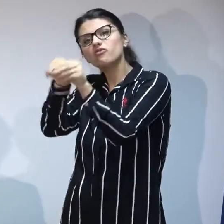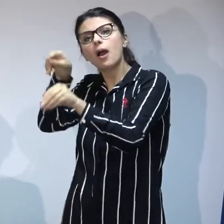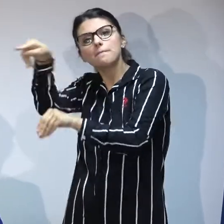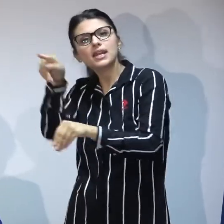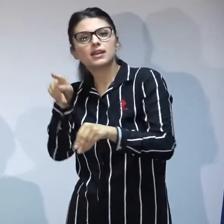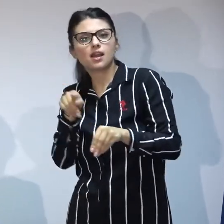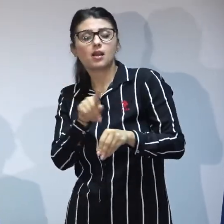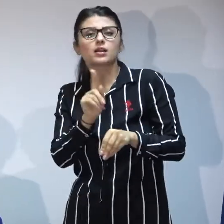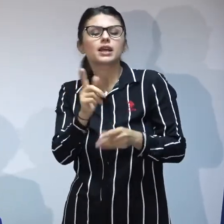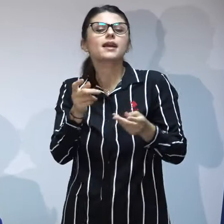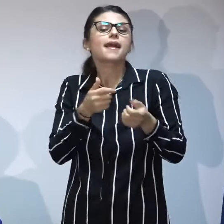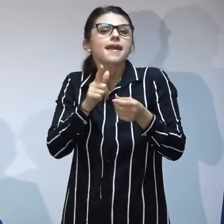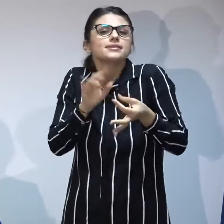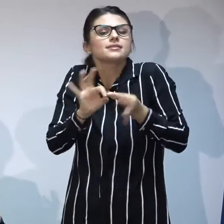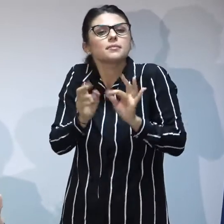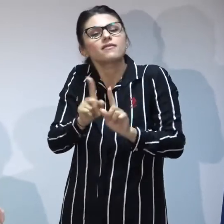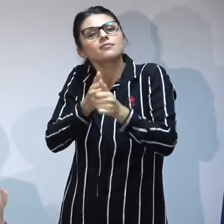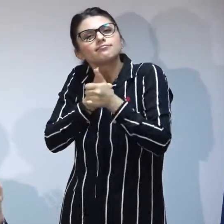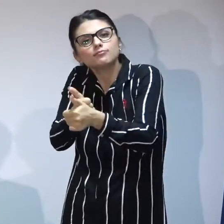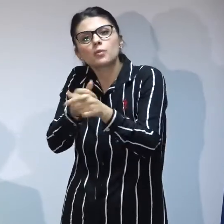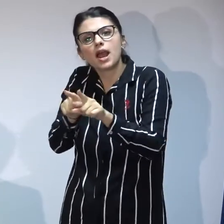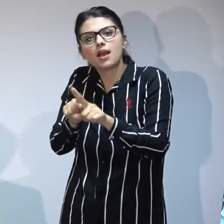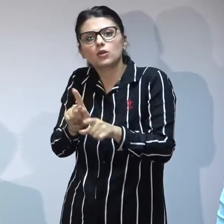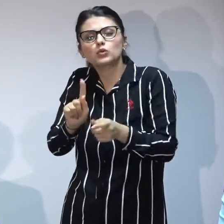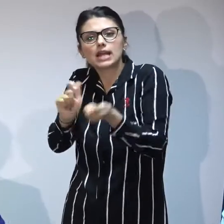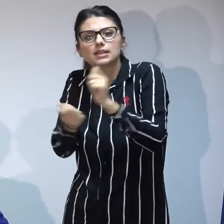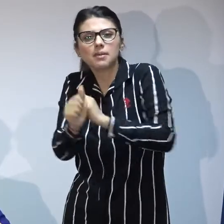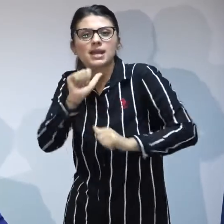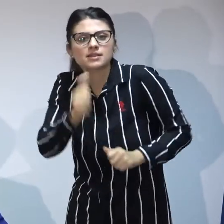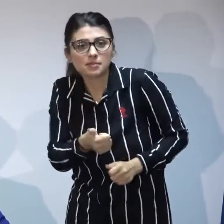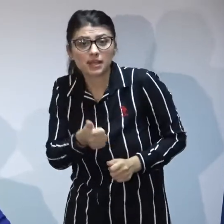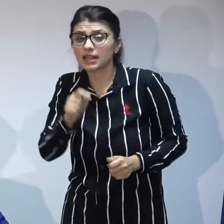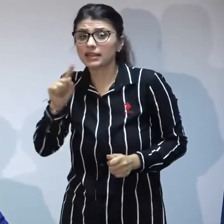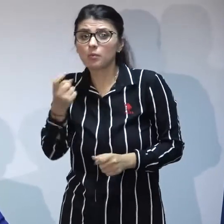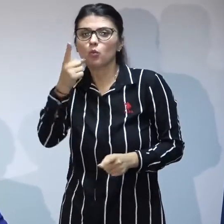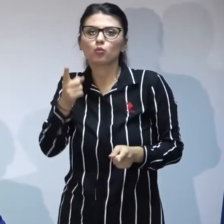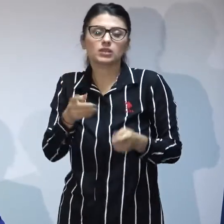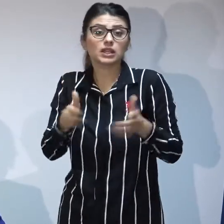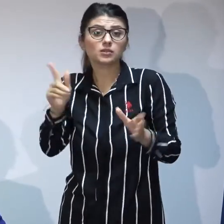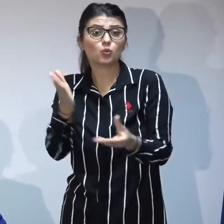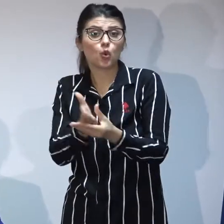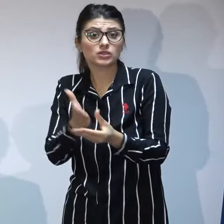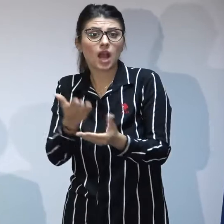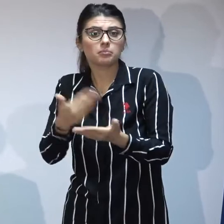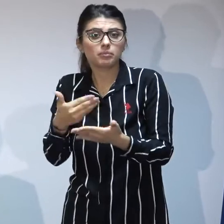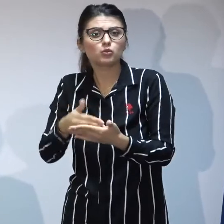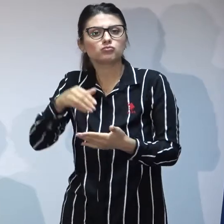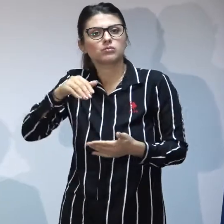copil dar nimic în sensul concret și proactiv din partea familiei trebuie deschis dosarul de adopție